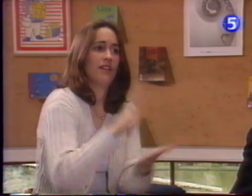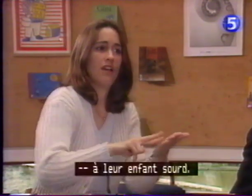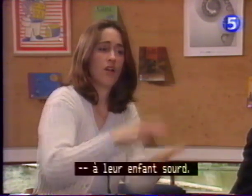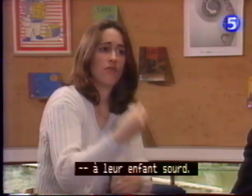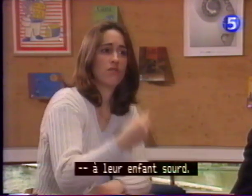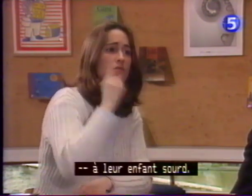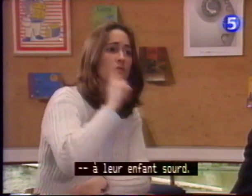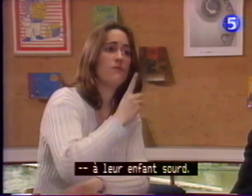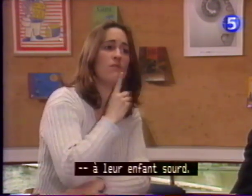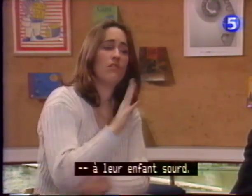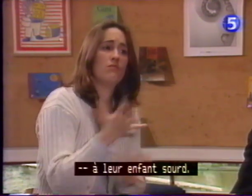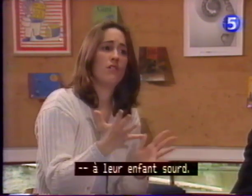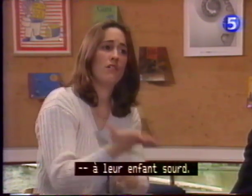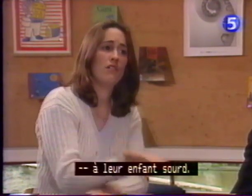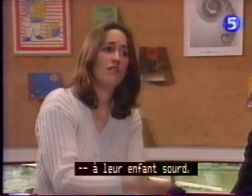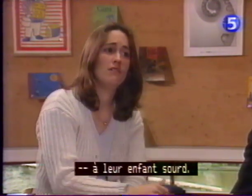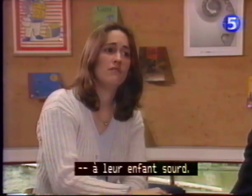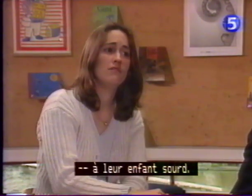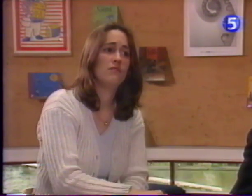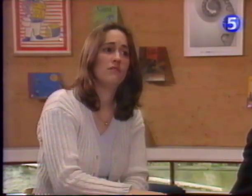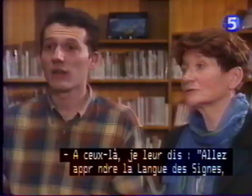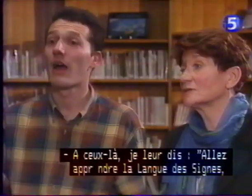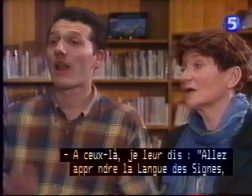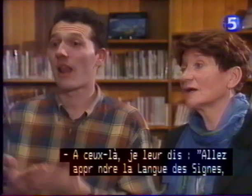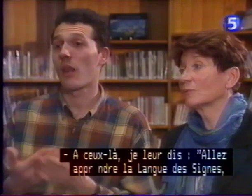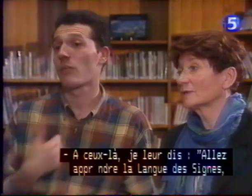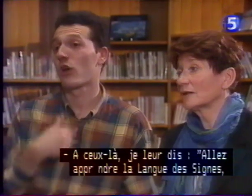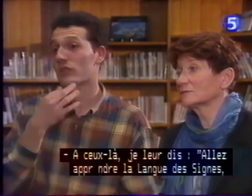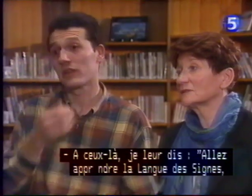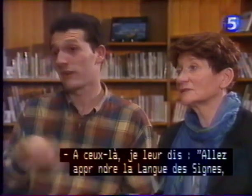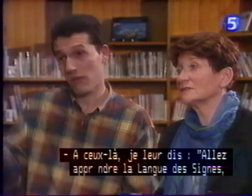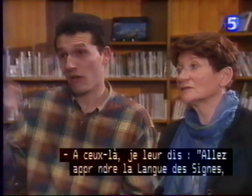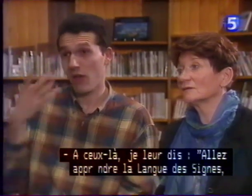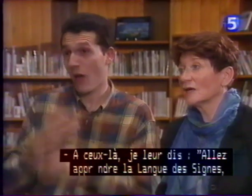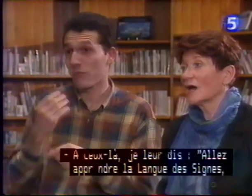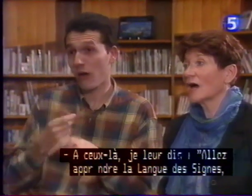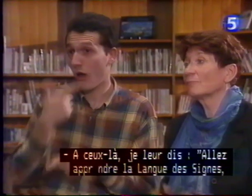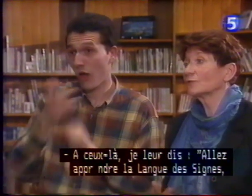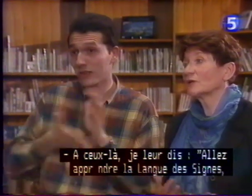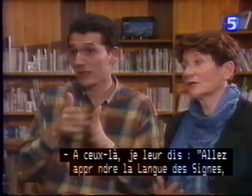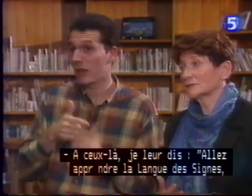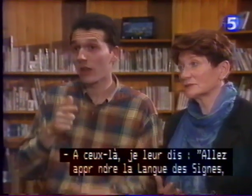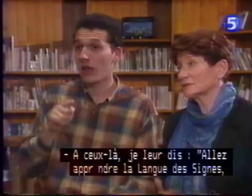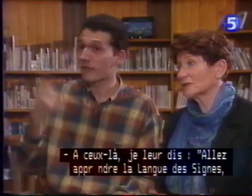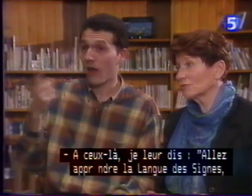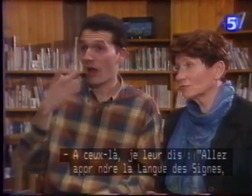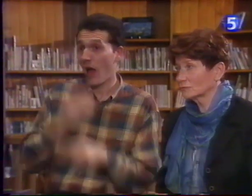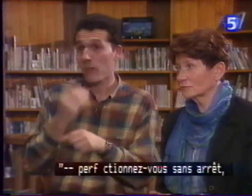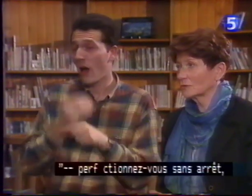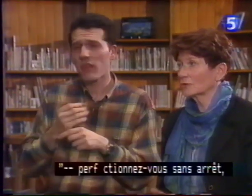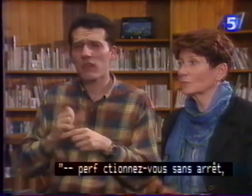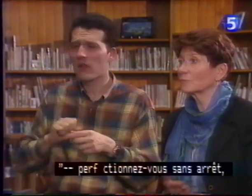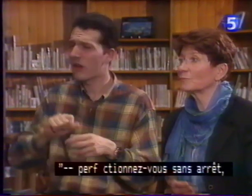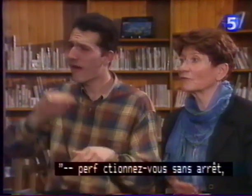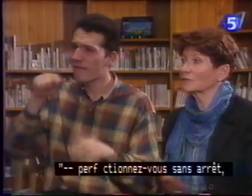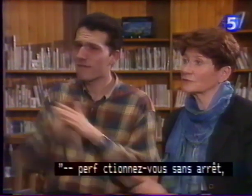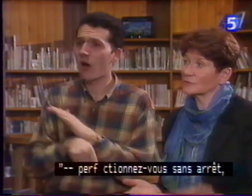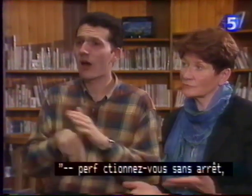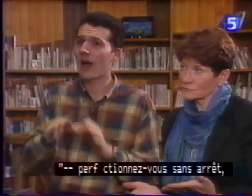enfants sourds. Alors, à cela, je leur dis allez apprendre la langue des signes, apprenez la langue des signes à fond, perfectionnez-vous sans